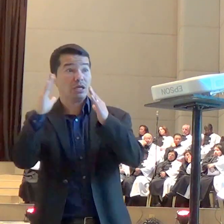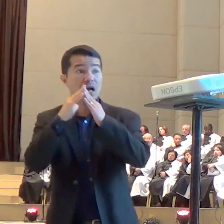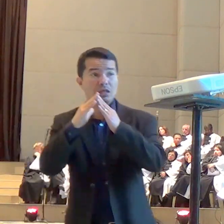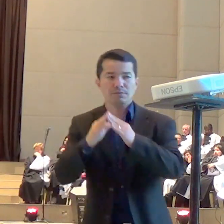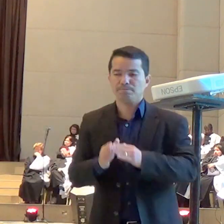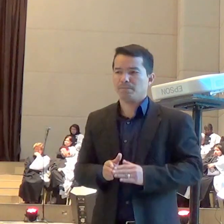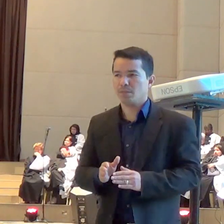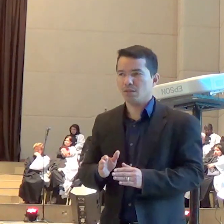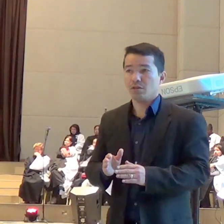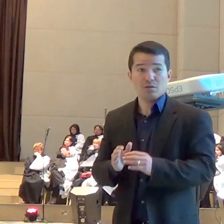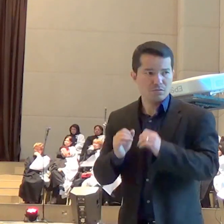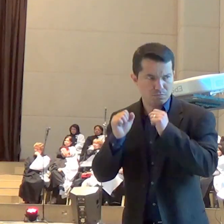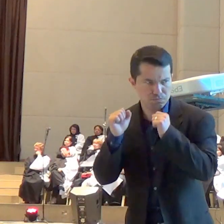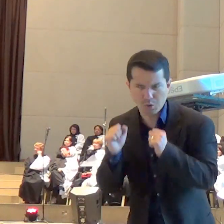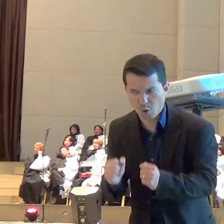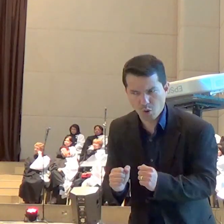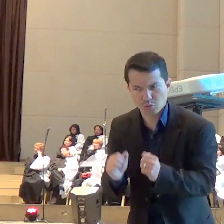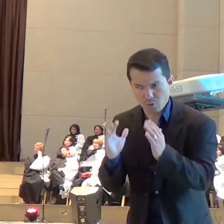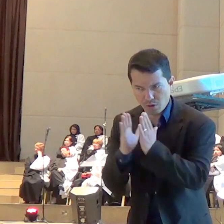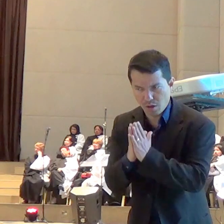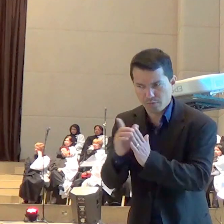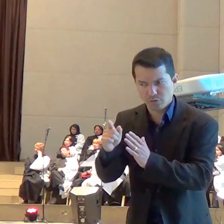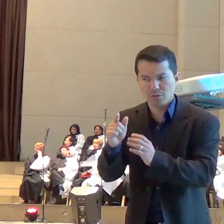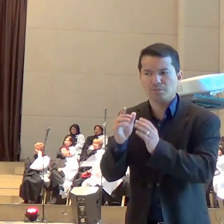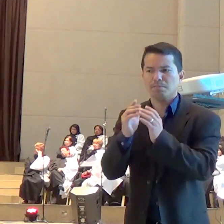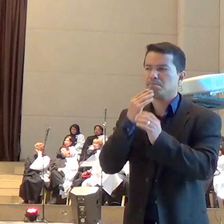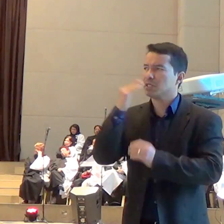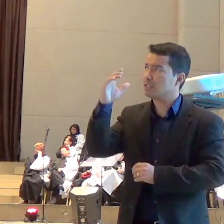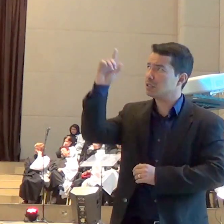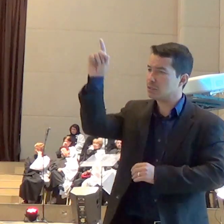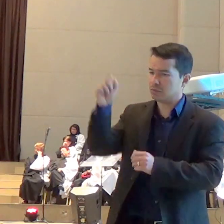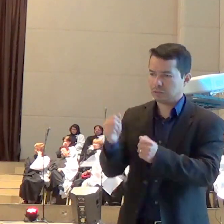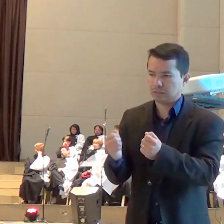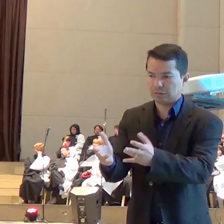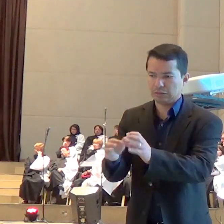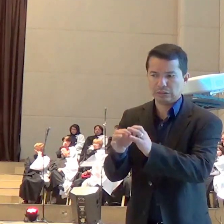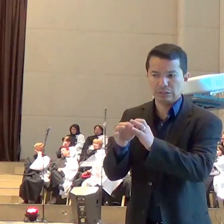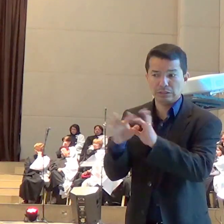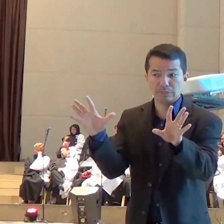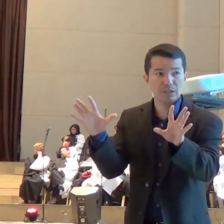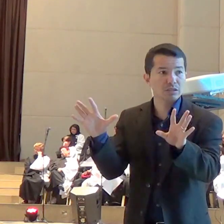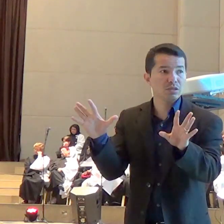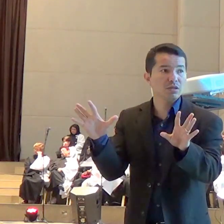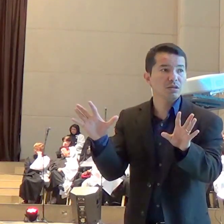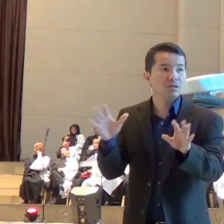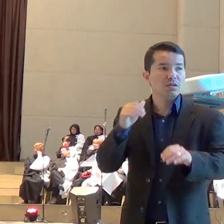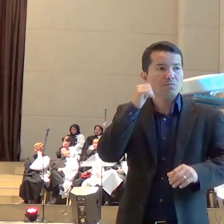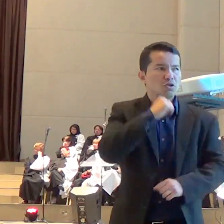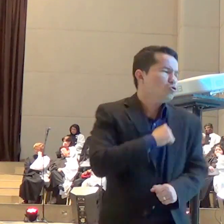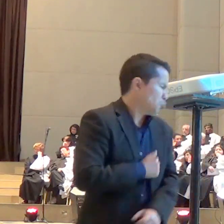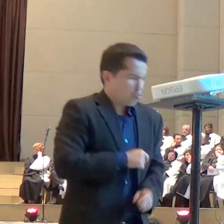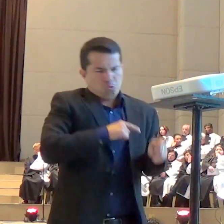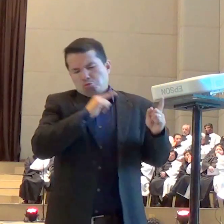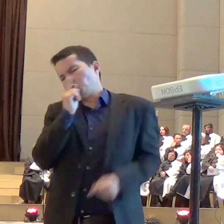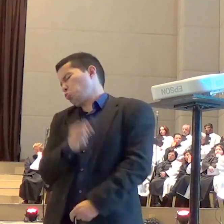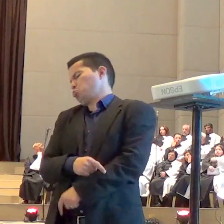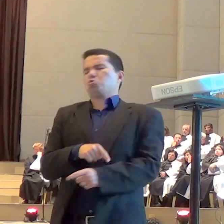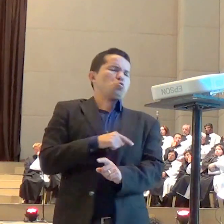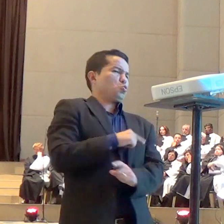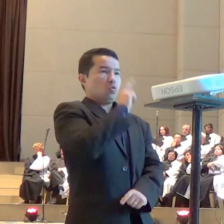eu ia pedir a Deus libertação na vida dela e quando eu comecei a falar sobre isso essa pessoa ficou endemoniada e ela